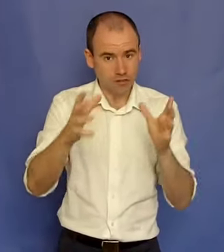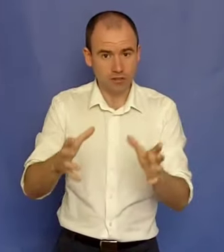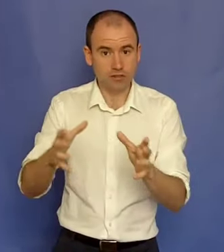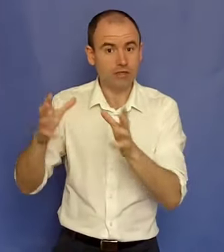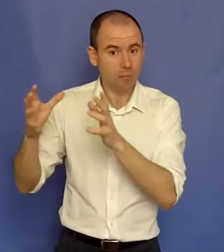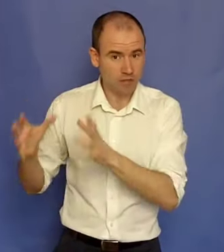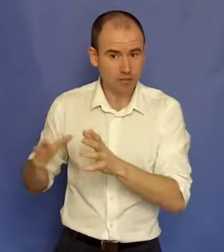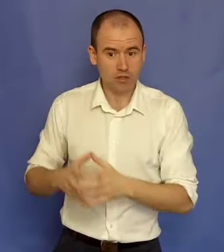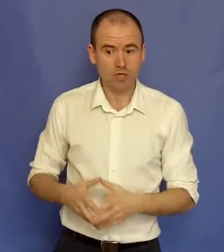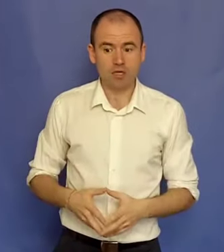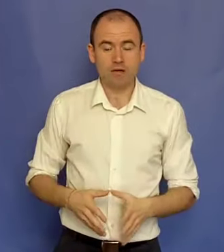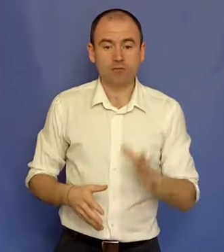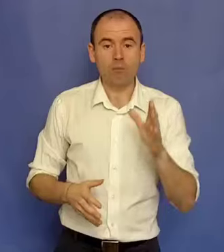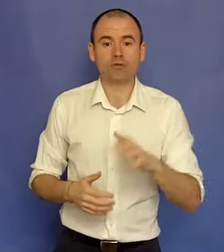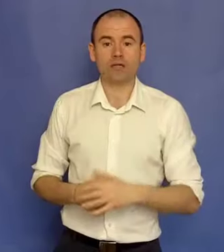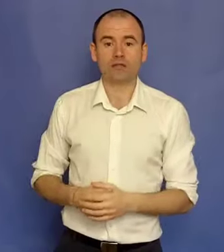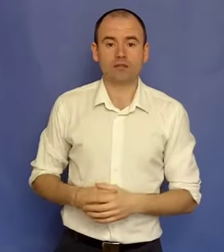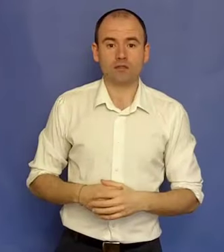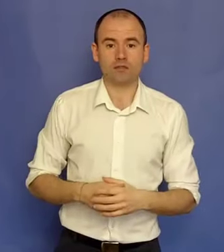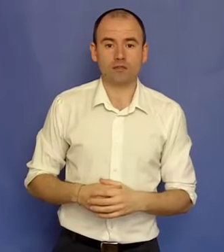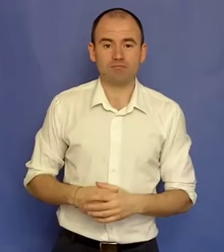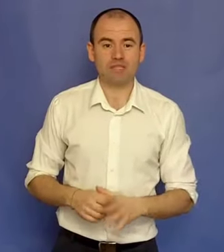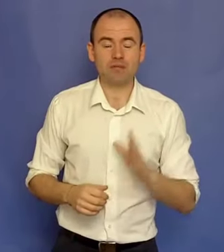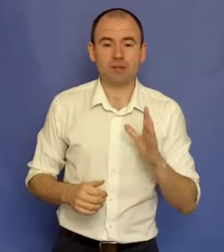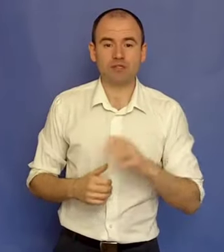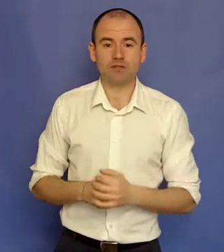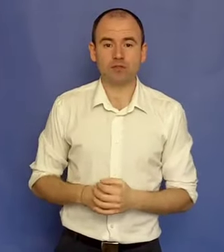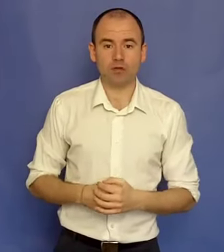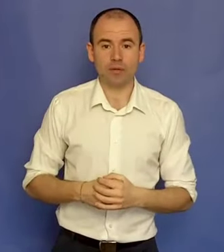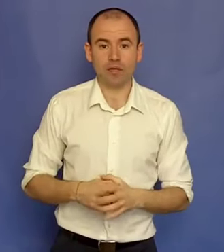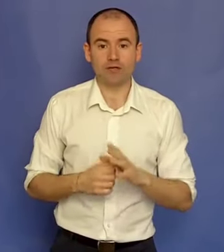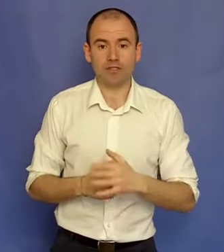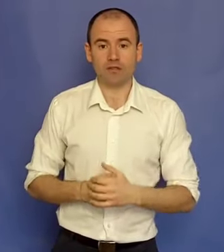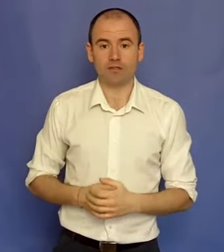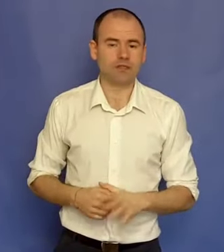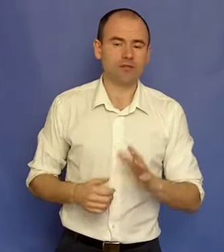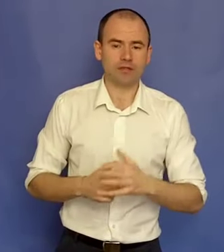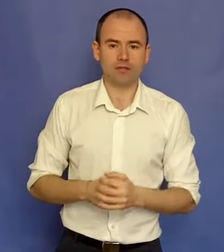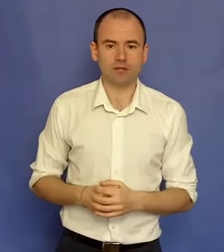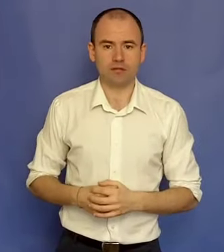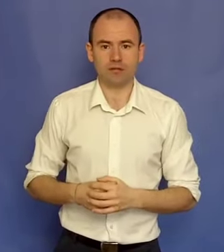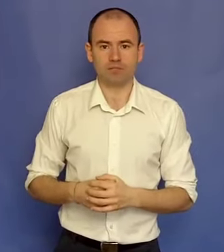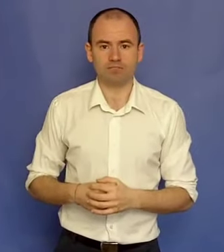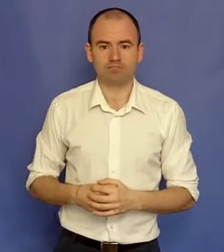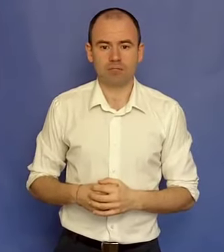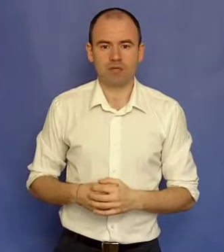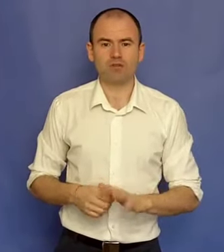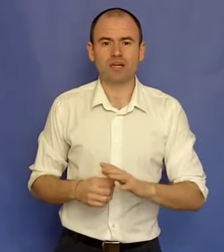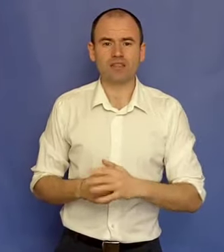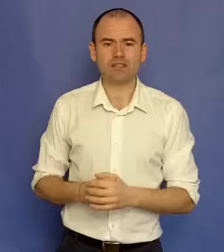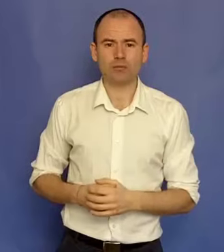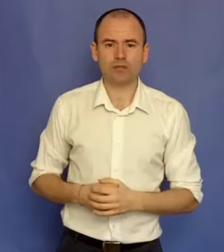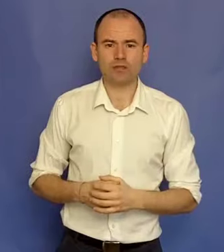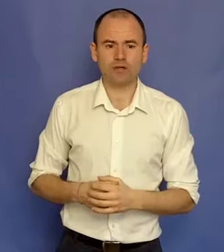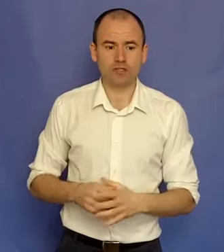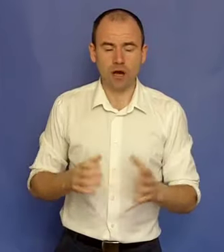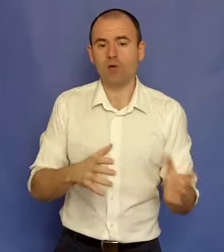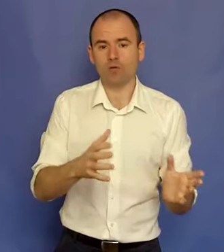citești și să aplici, tu ai putea să-ți triplezi veniturile pe care le faci azi. Indiferent câte sunt ele. Eu îți garantez că ai putea să faci și a...